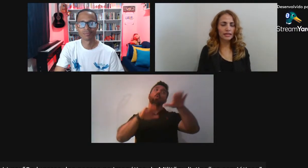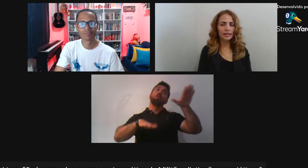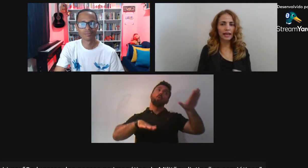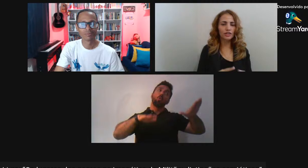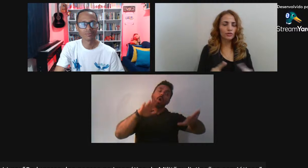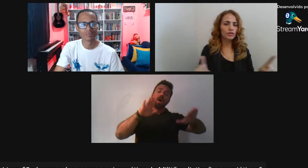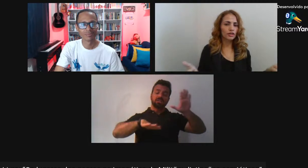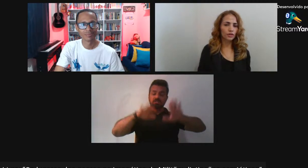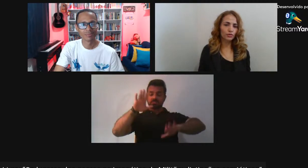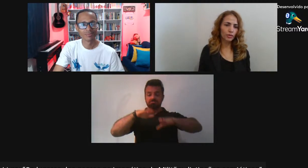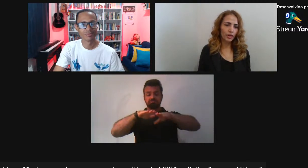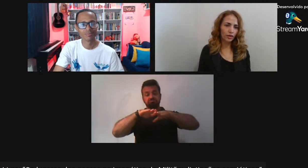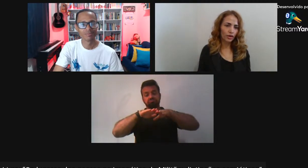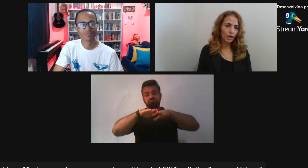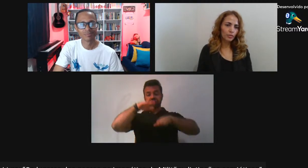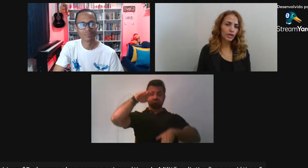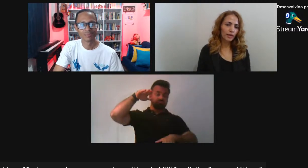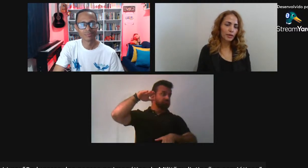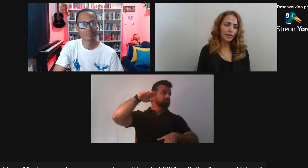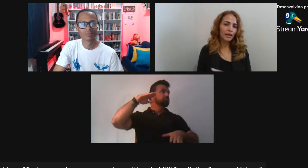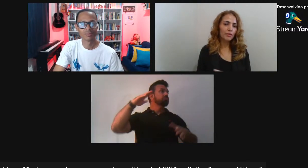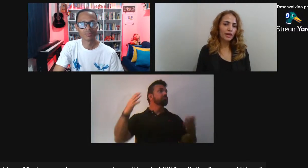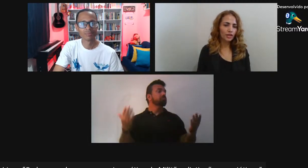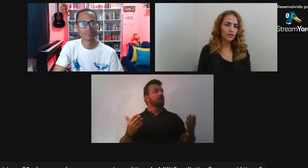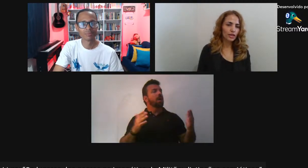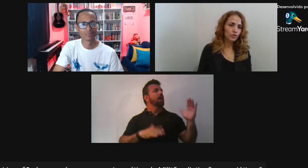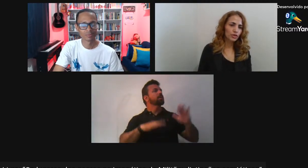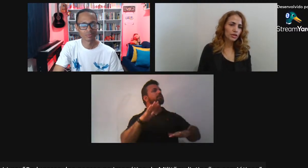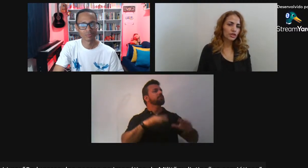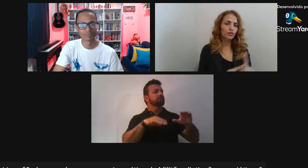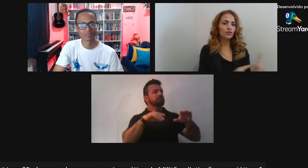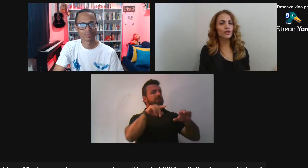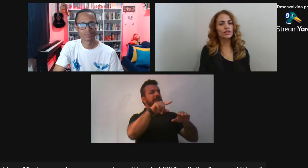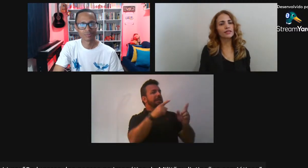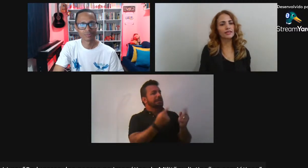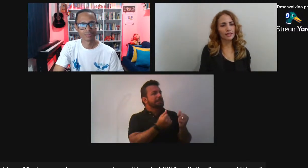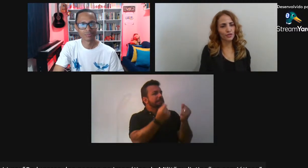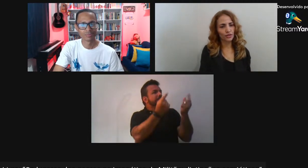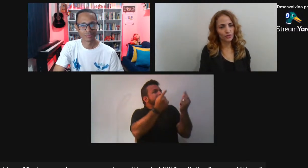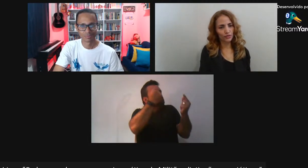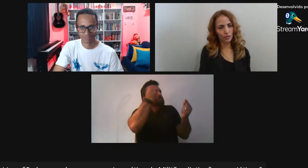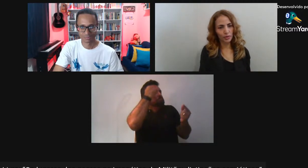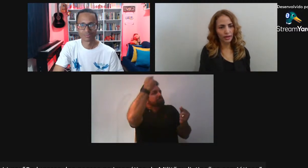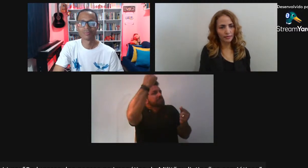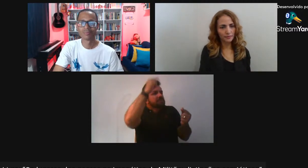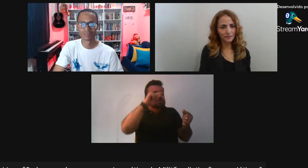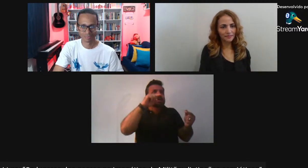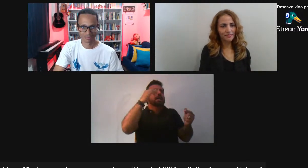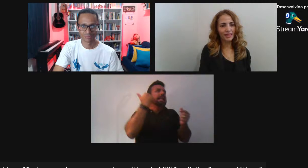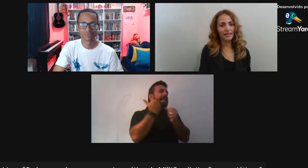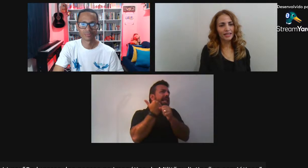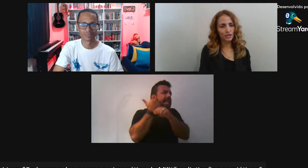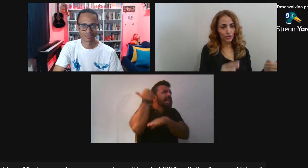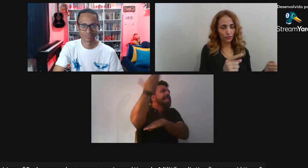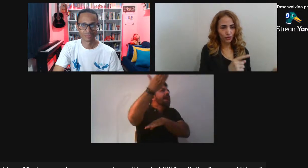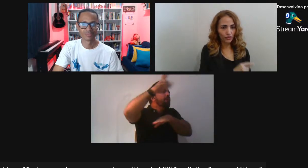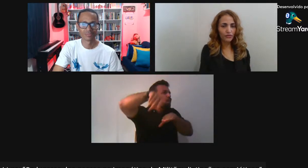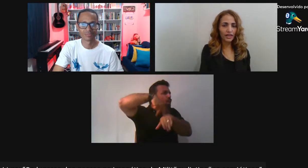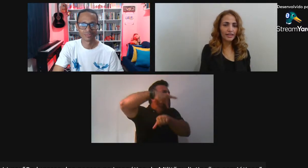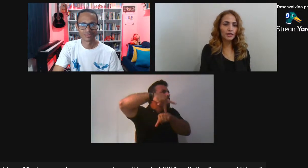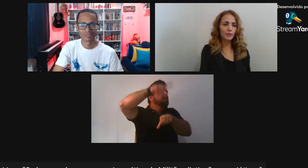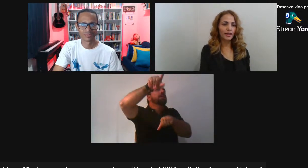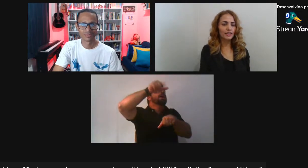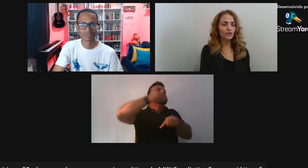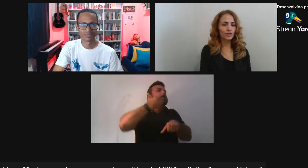que a gente tem Essa ideia De que no estrangeiro Tudo é melhor Porque a primeira imagem Que nós temos Do estrangeiro Dos turistas estrangeiros Que foram para lá Se você for